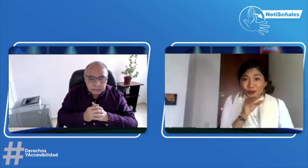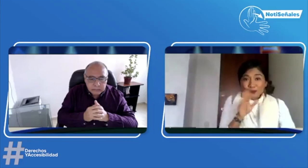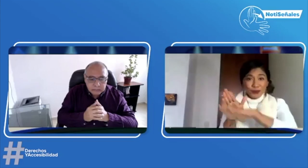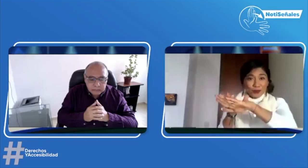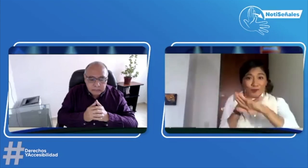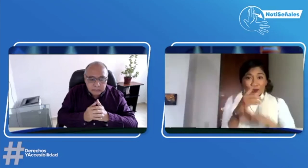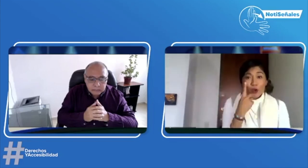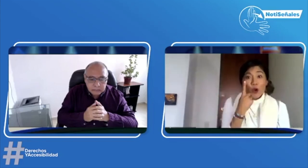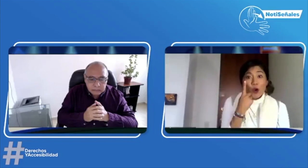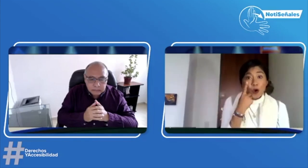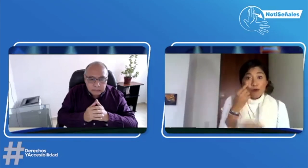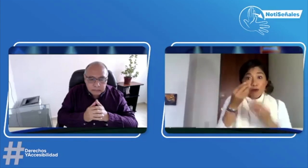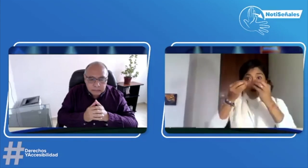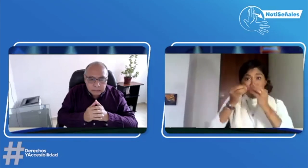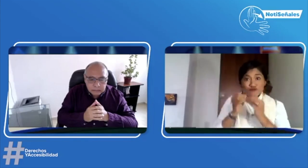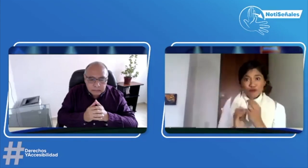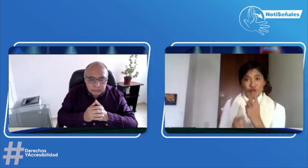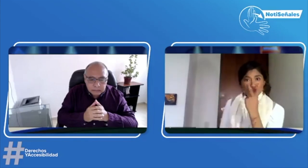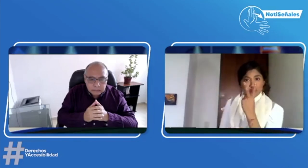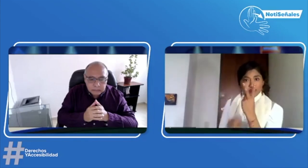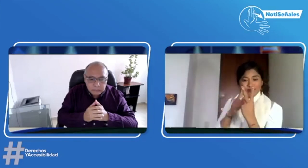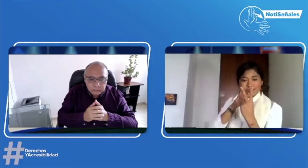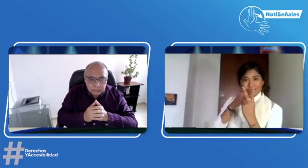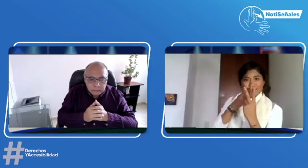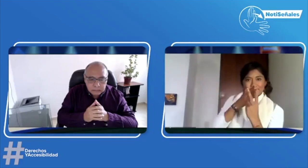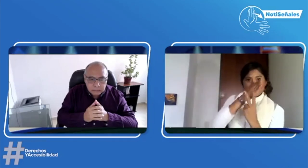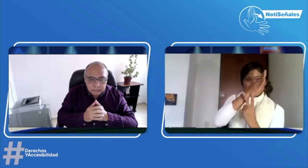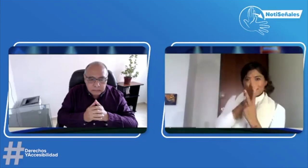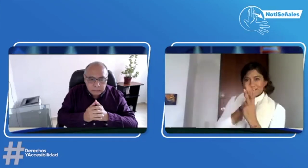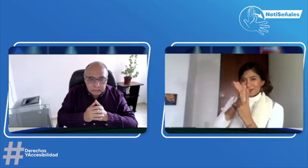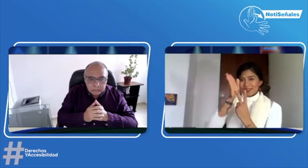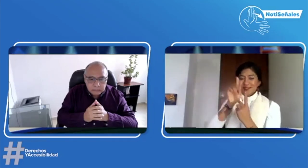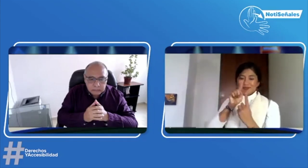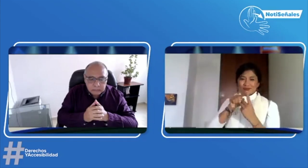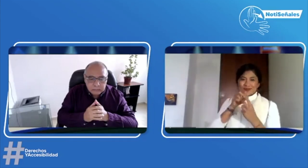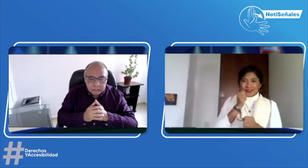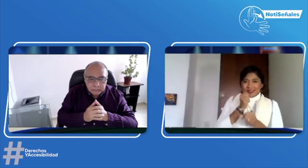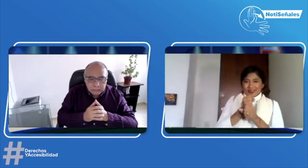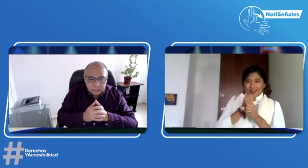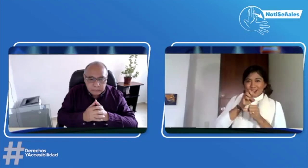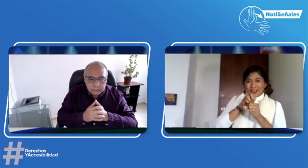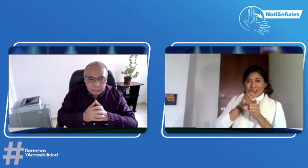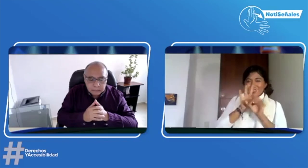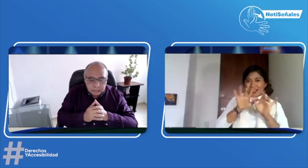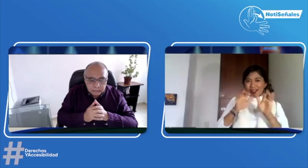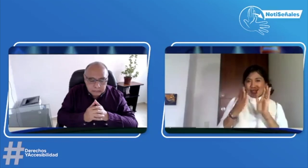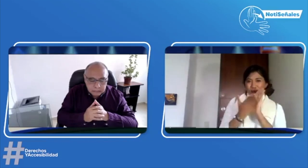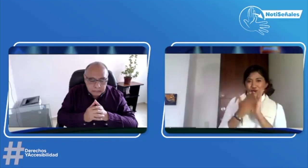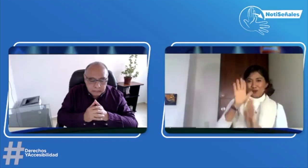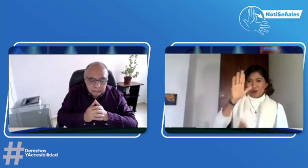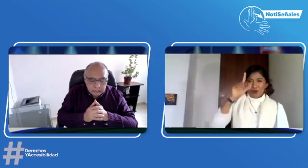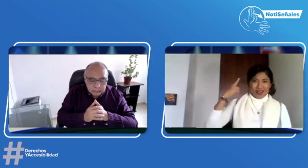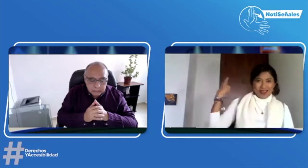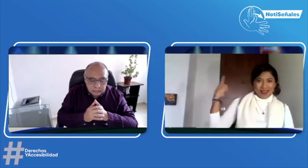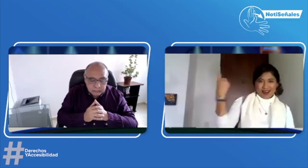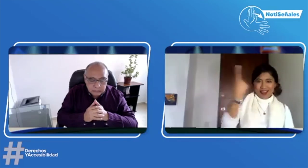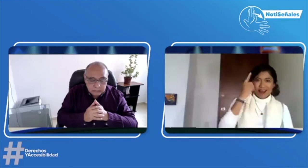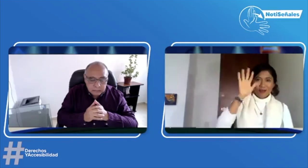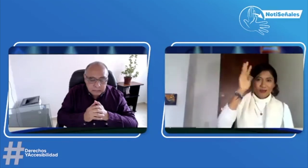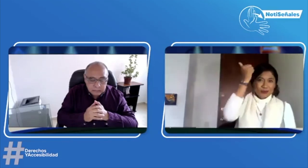Como avisarle a la comunidad sorda que tengan mucho cuidado con las situaciones. La primera es a los que trabajan en el